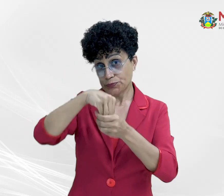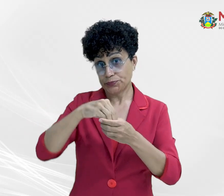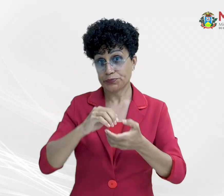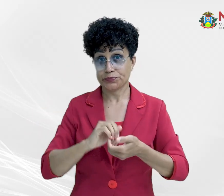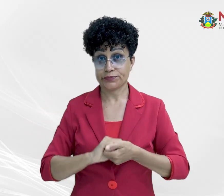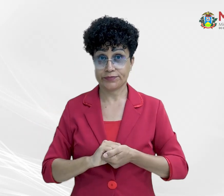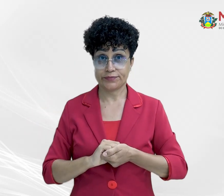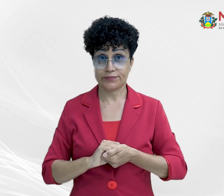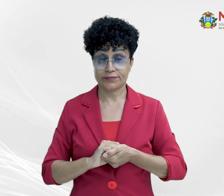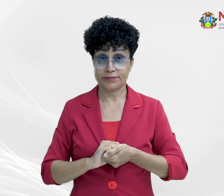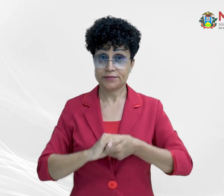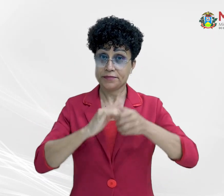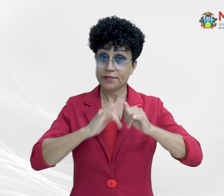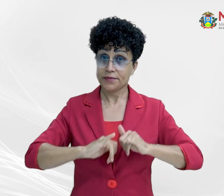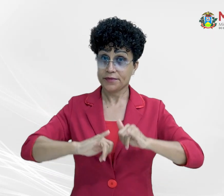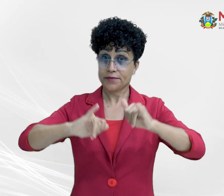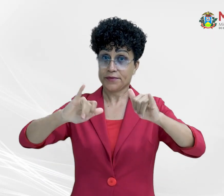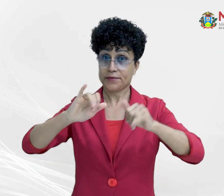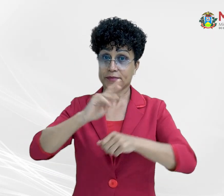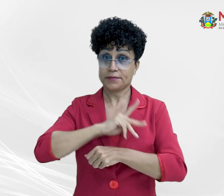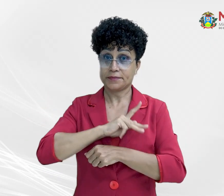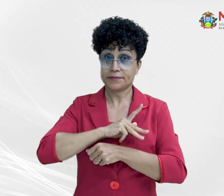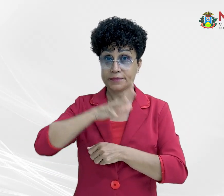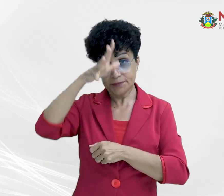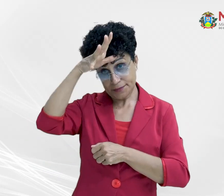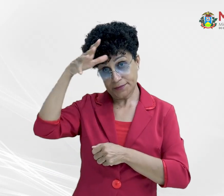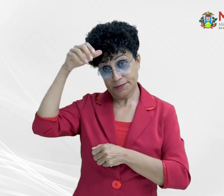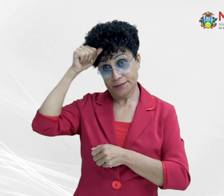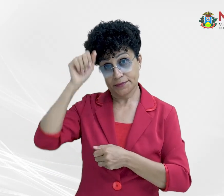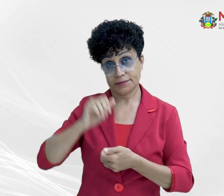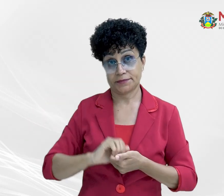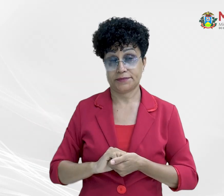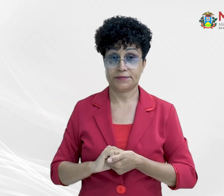Esse foi um conteúdo no Ministério Público do Estado de Mato Grosso.